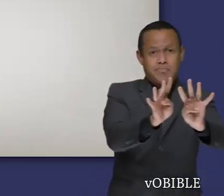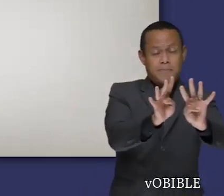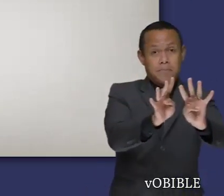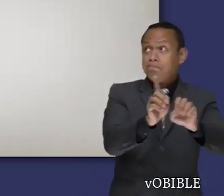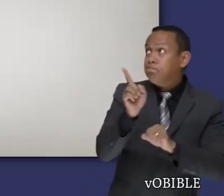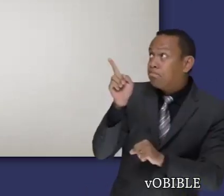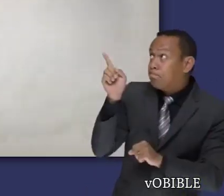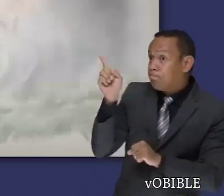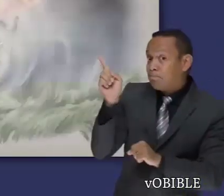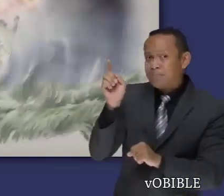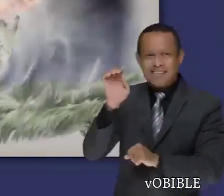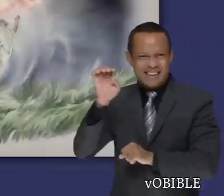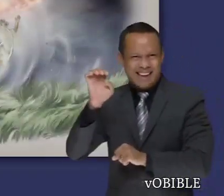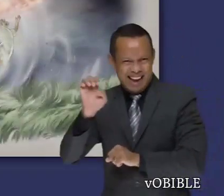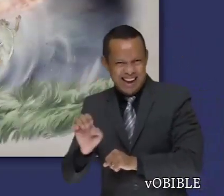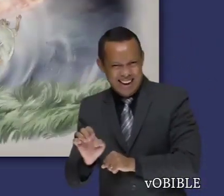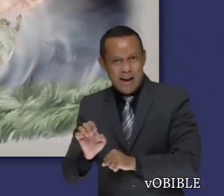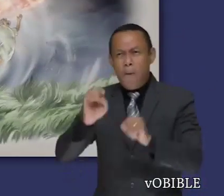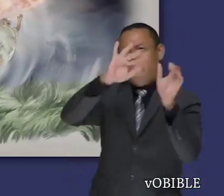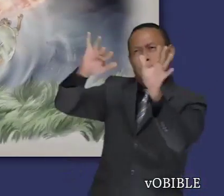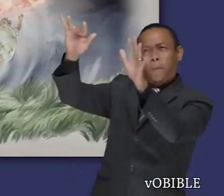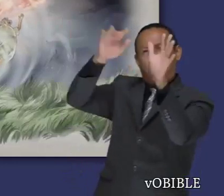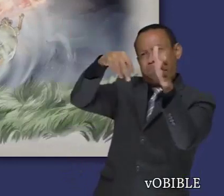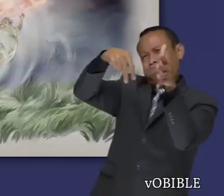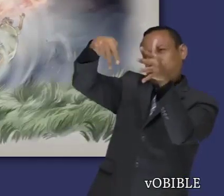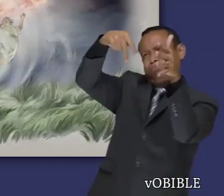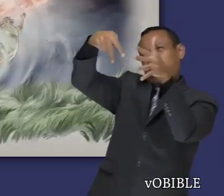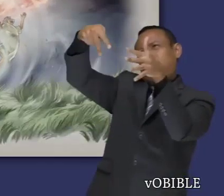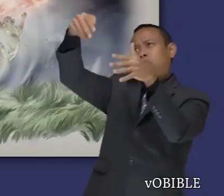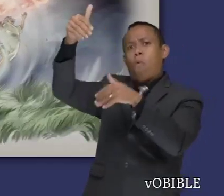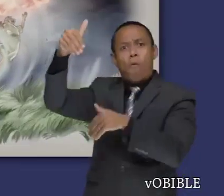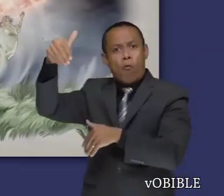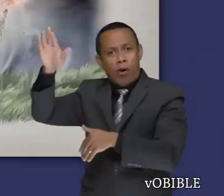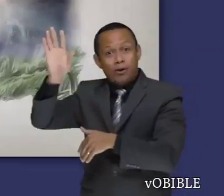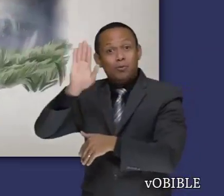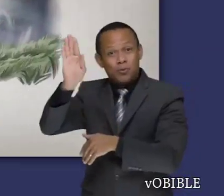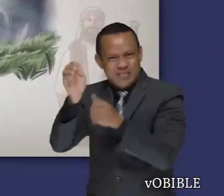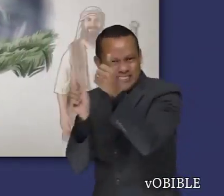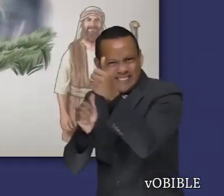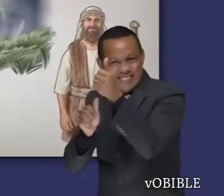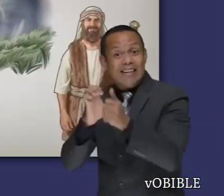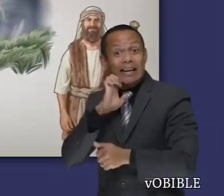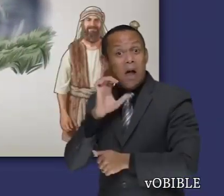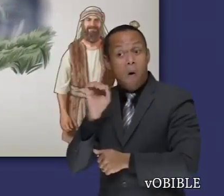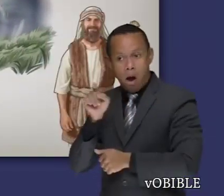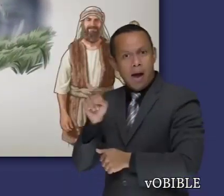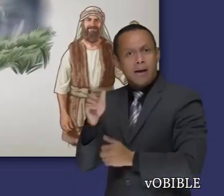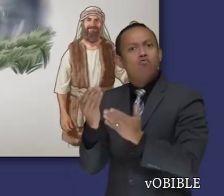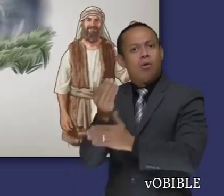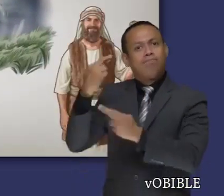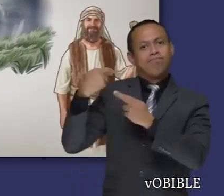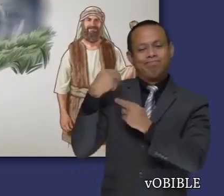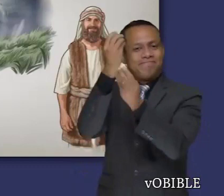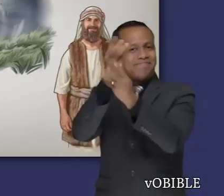En el capítulo 2, el profeta Elías es llevado en una tempestad de viento. Su sirviente, Eliseo, ocupa su lugar.